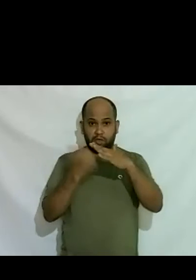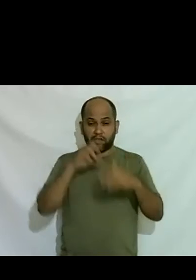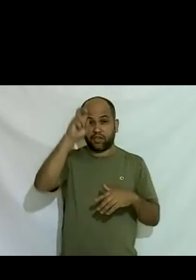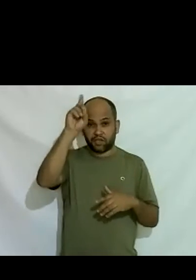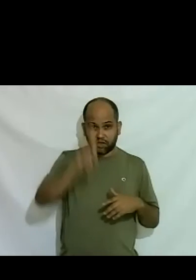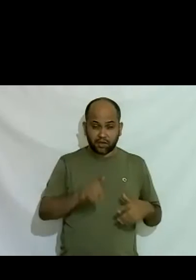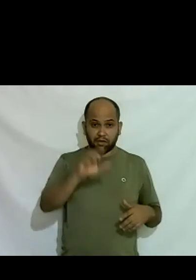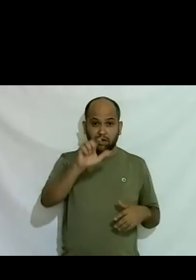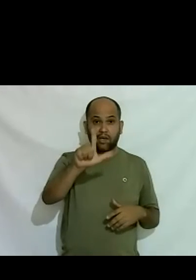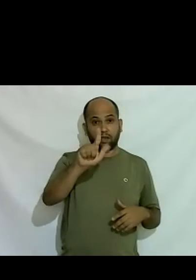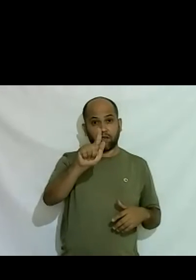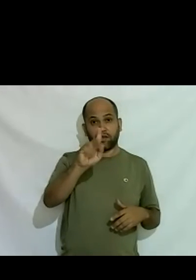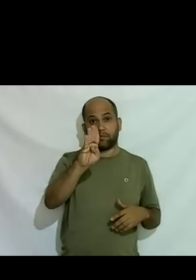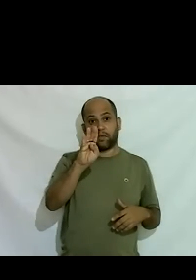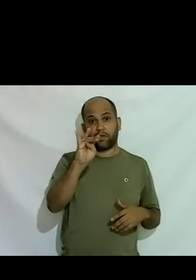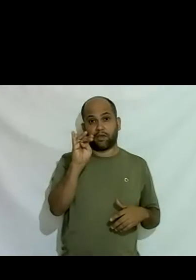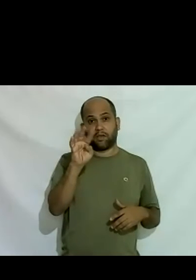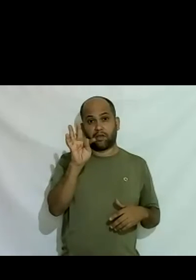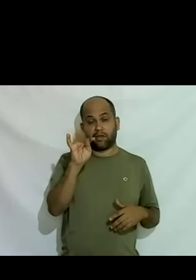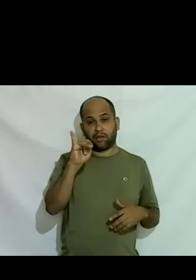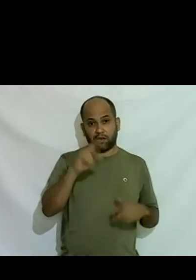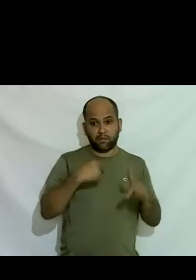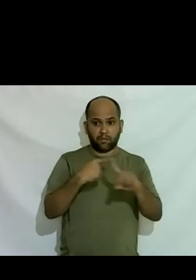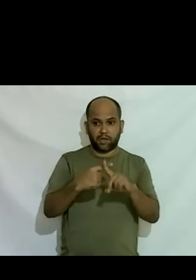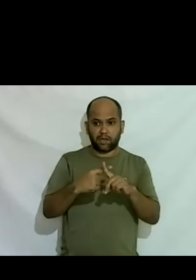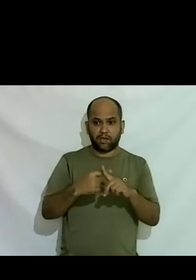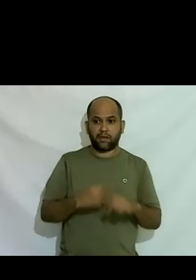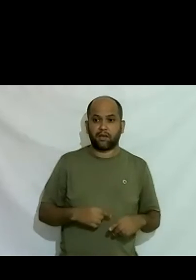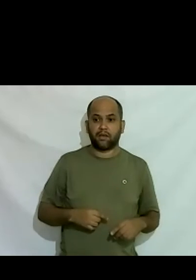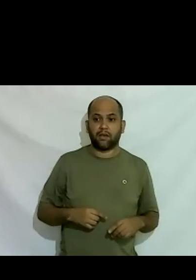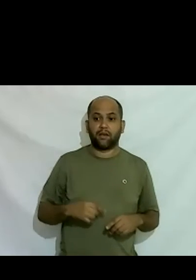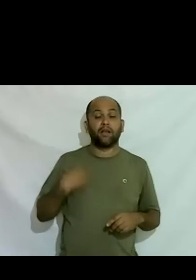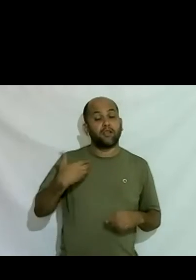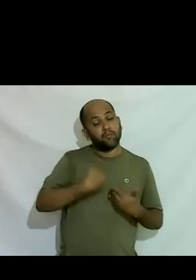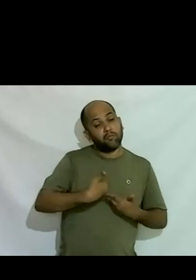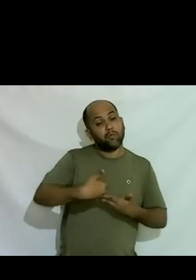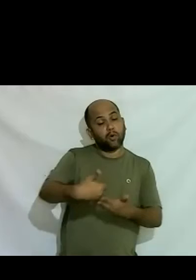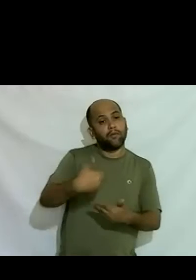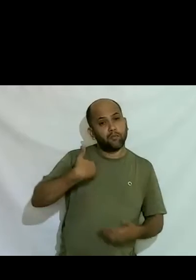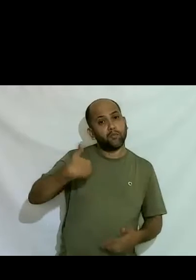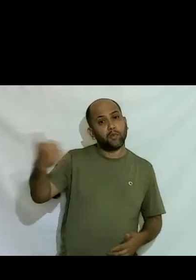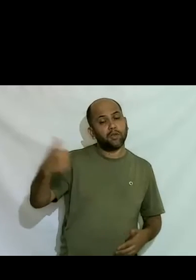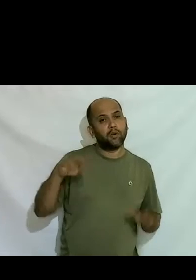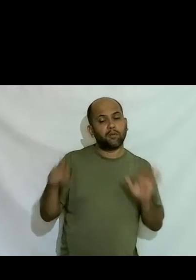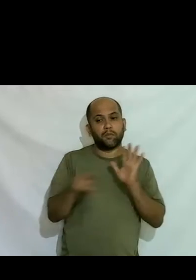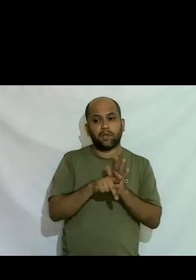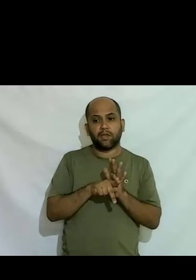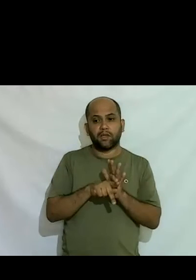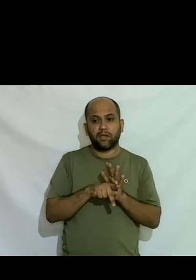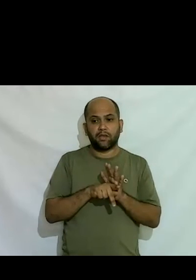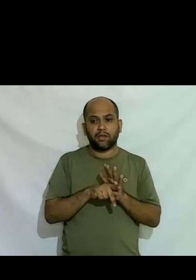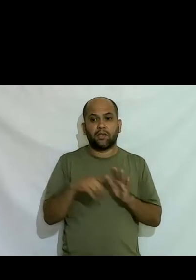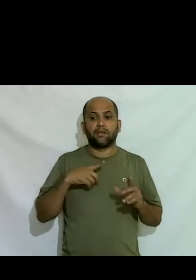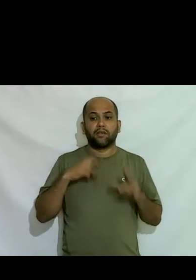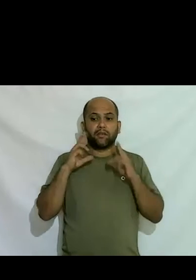esse fórum me chamaram me convidaram para fazer parte e eu estive numa